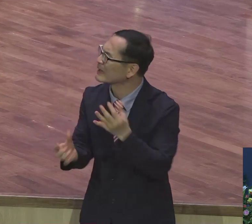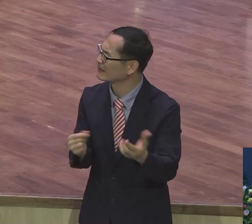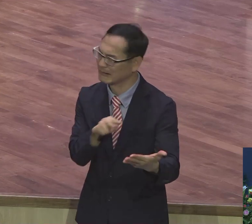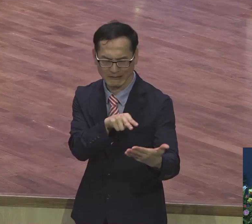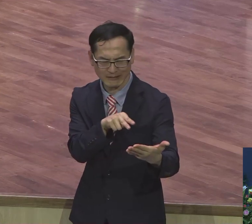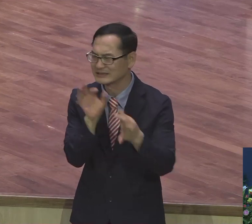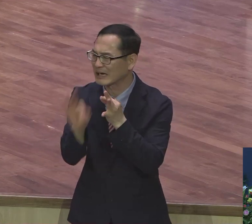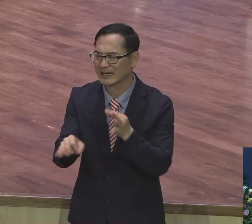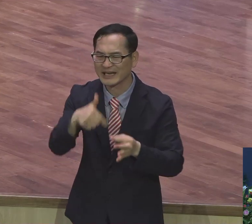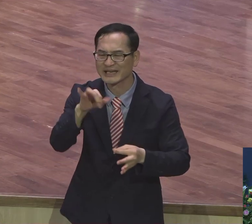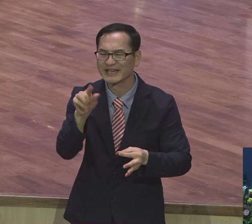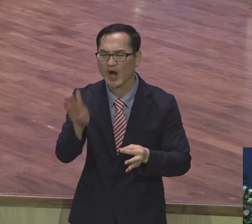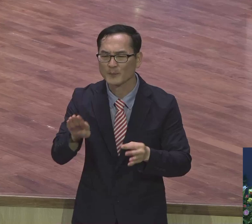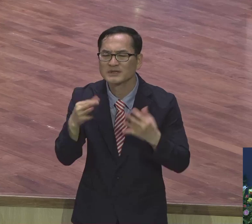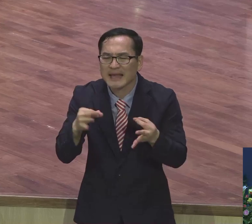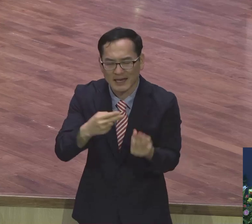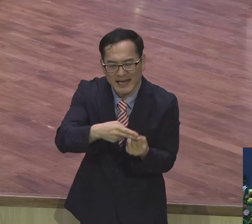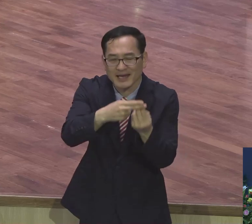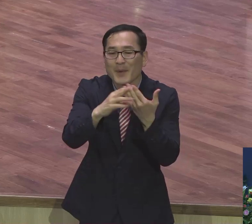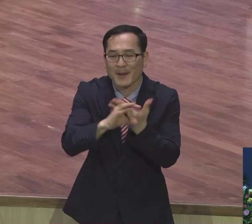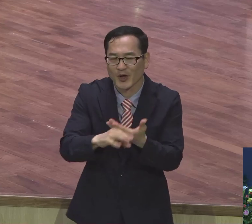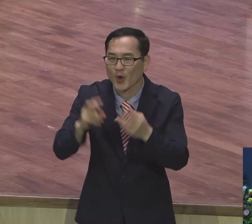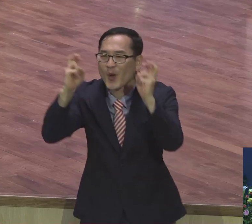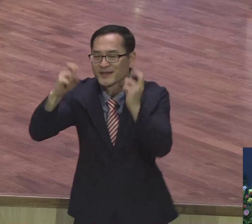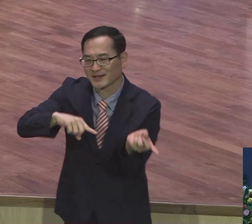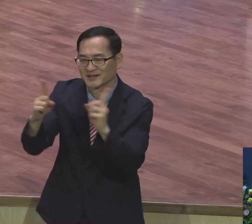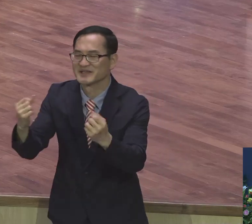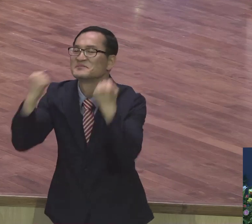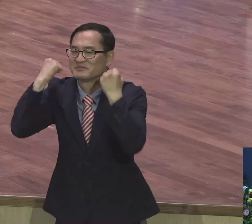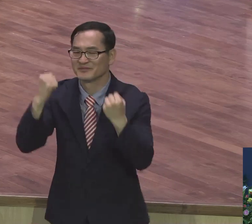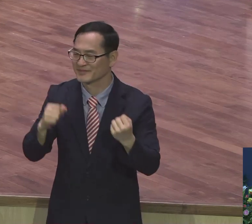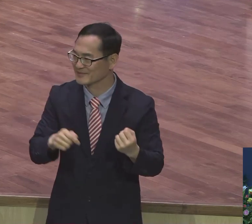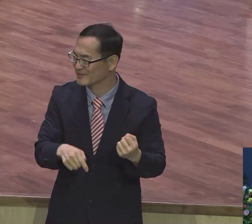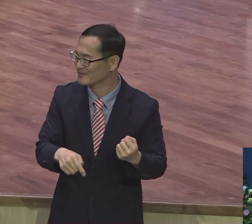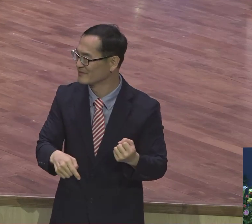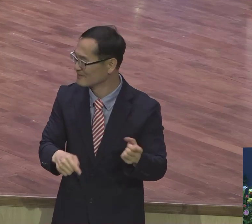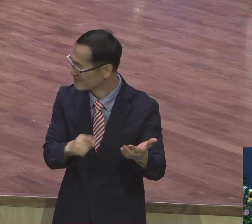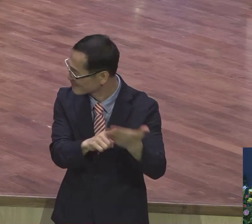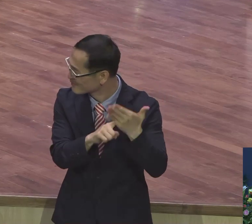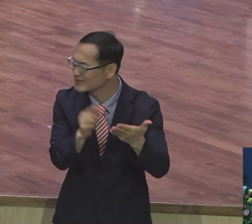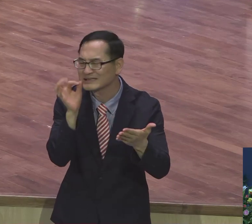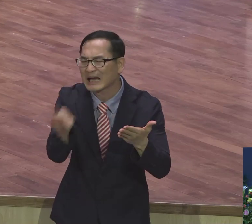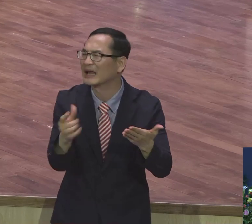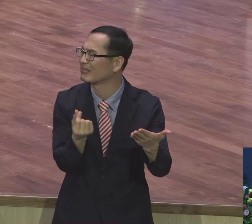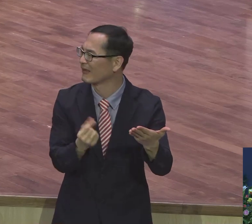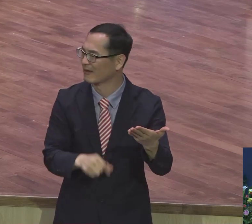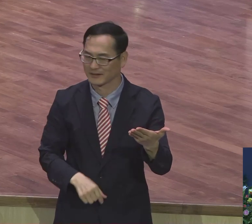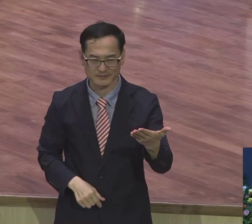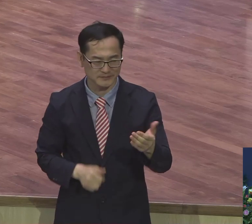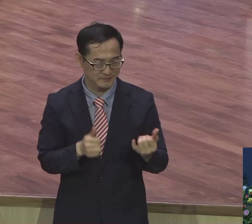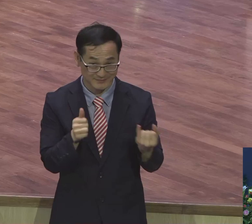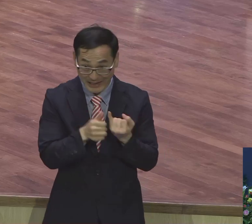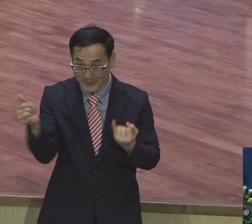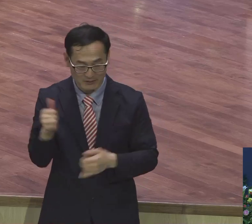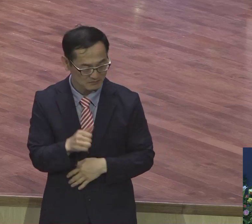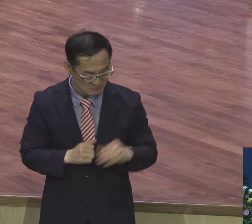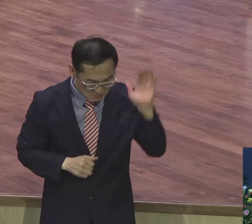기업은행에 예금을 하면 기업이 산다. 사기 같다 그러니까 남편이 좀 그렇지.